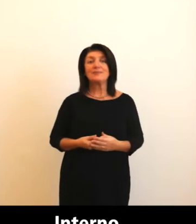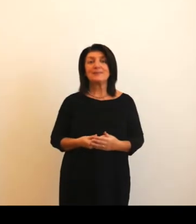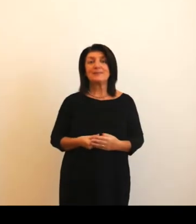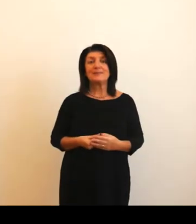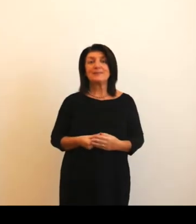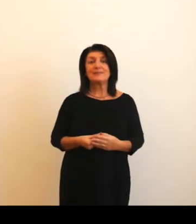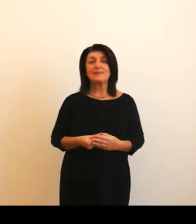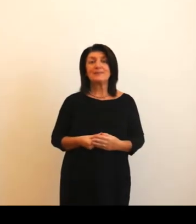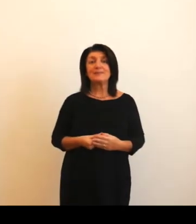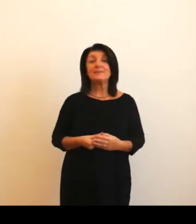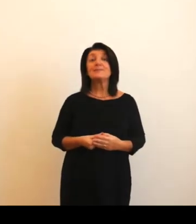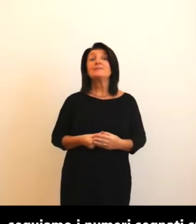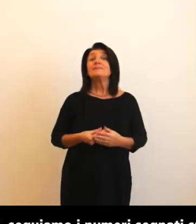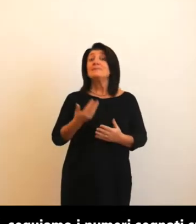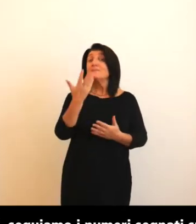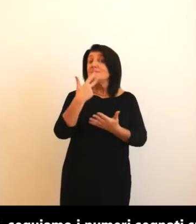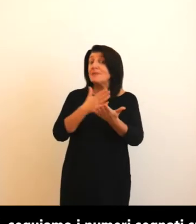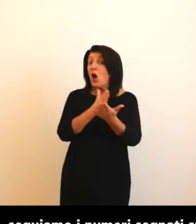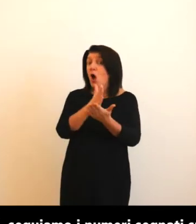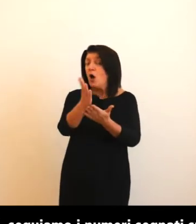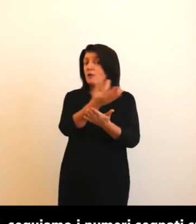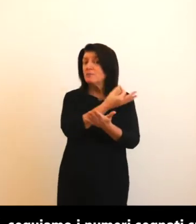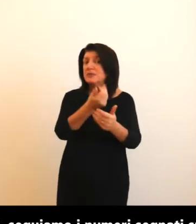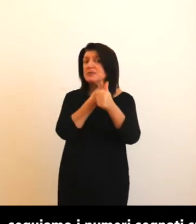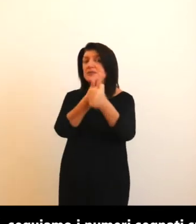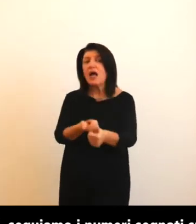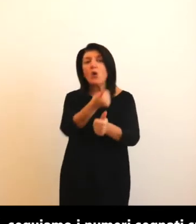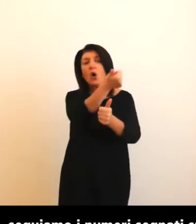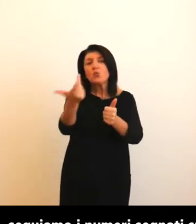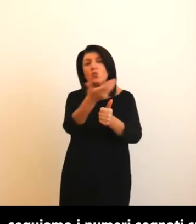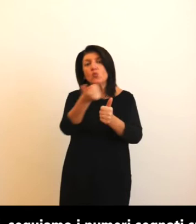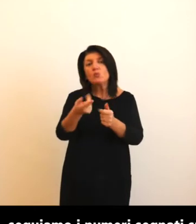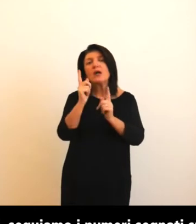Per orientarci, seguiamo i numeri segnati sulla pianta.